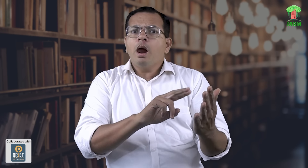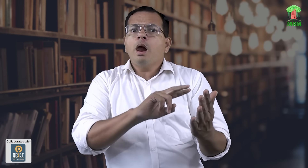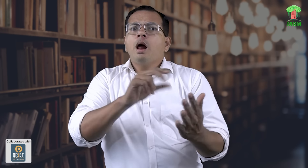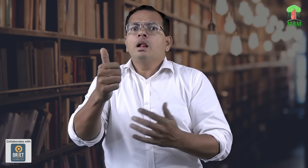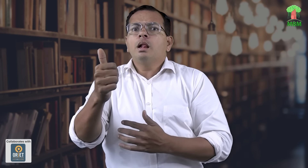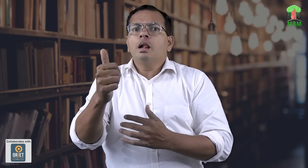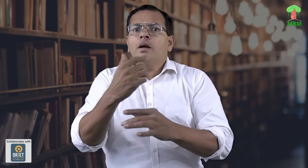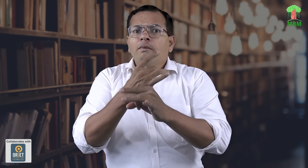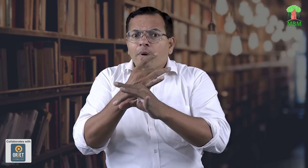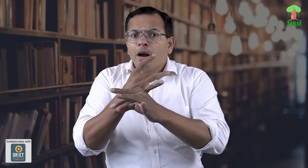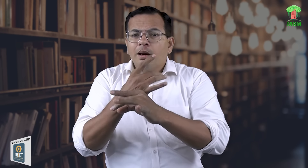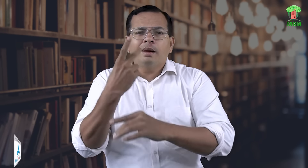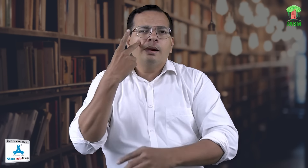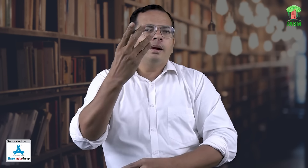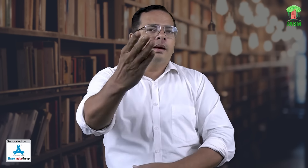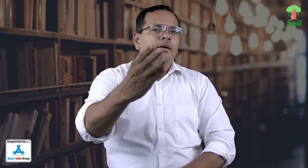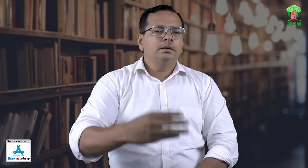बच्चा है नहीं आएए और देखते हैं